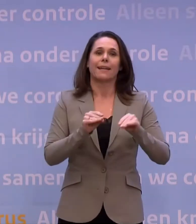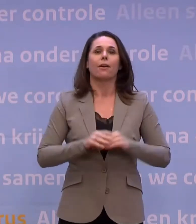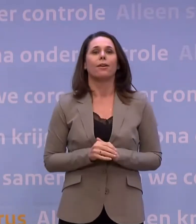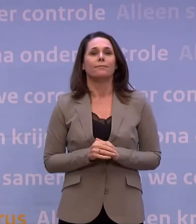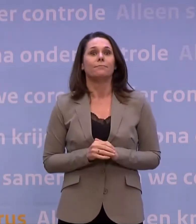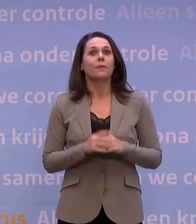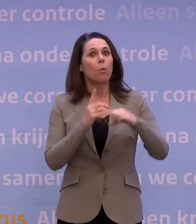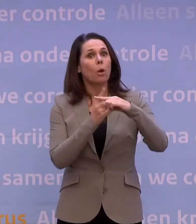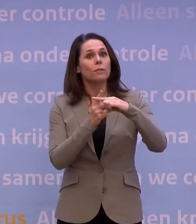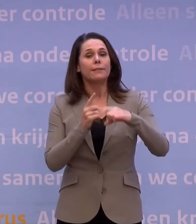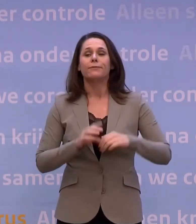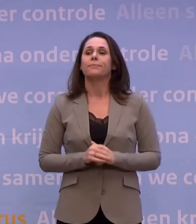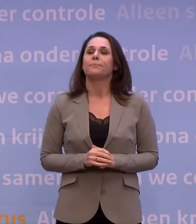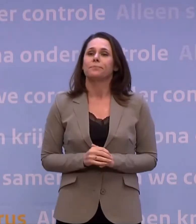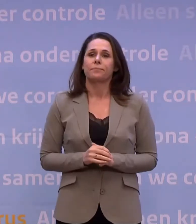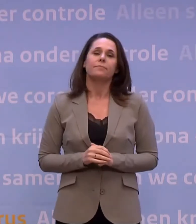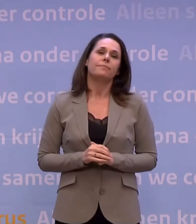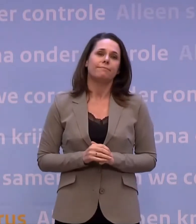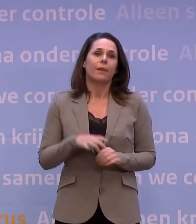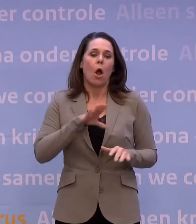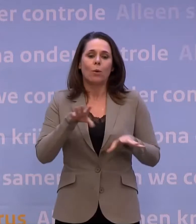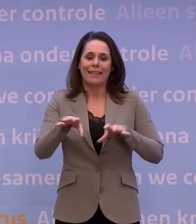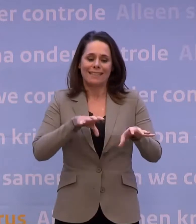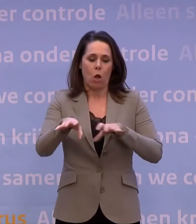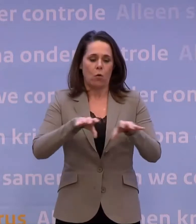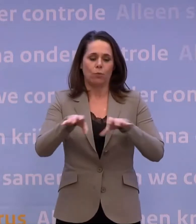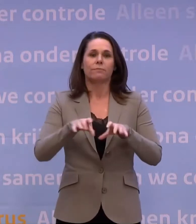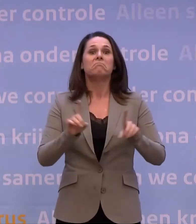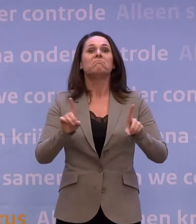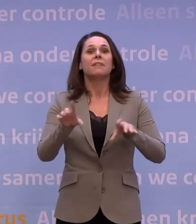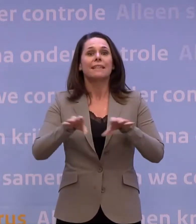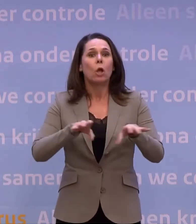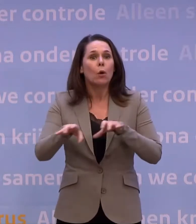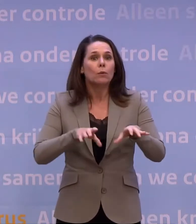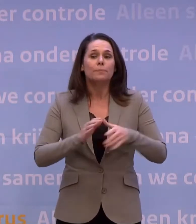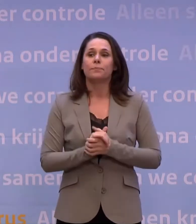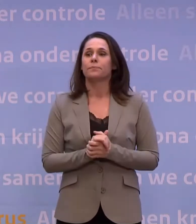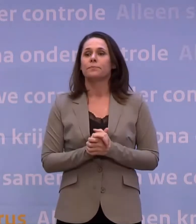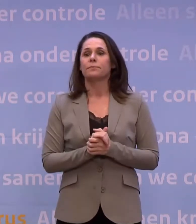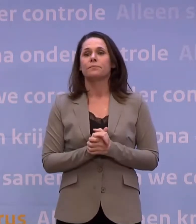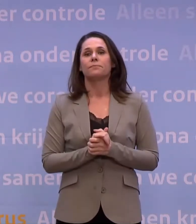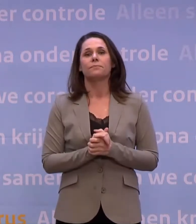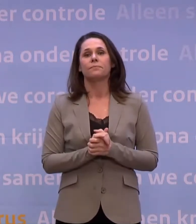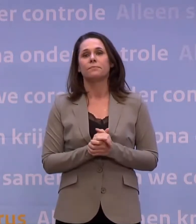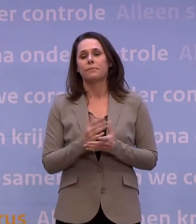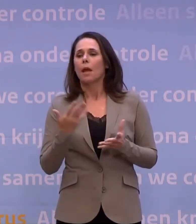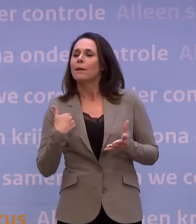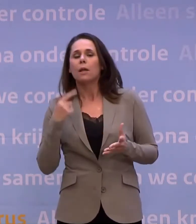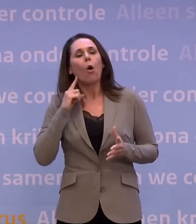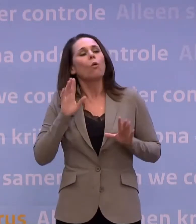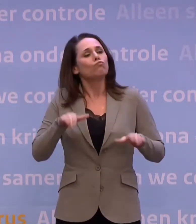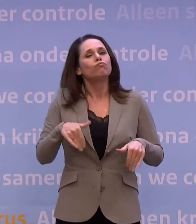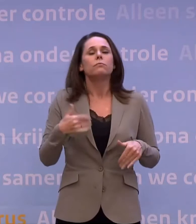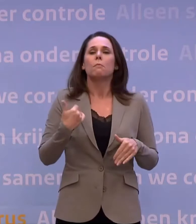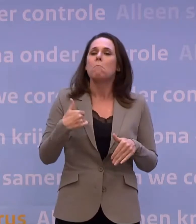Dat is positief, maar er schuilt ook een risico in. Het risico namelijk dat mensen denken dat ze wel weer wat